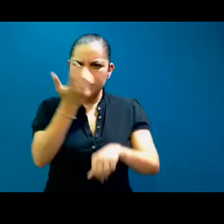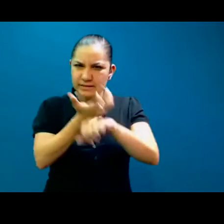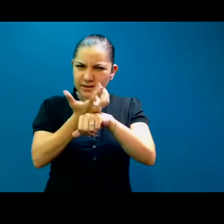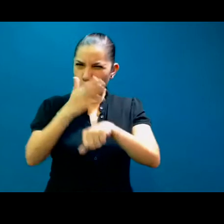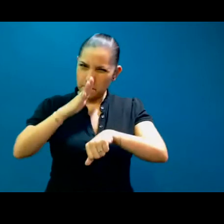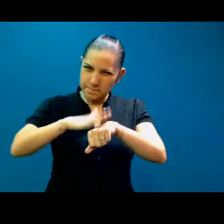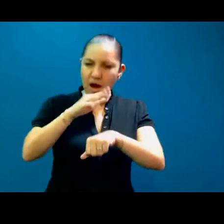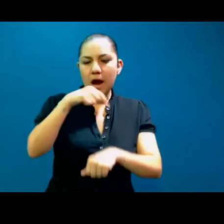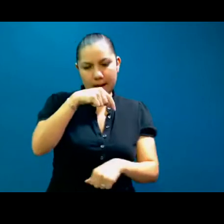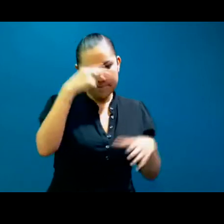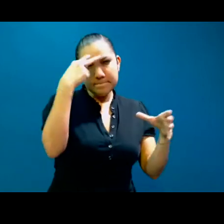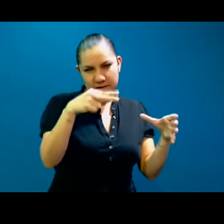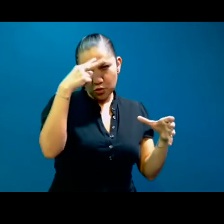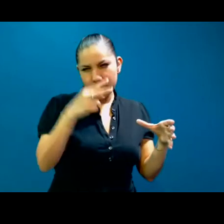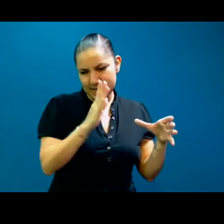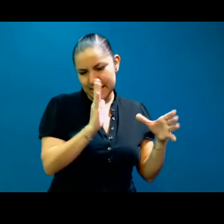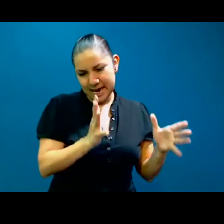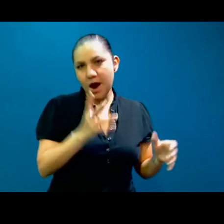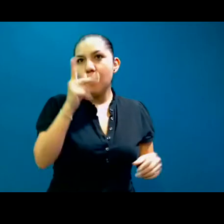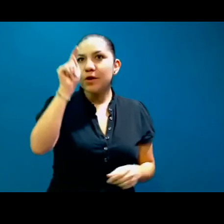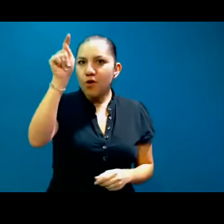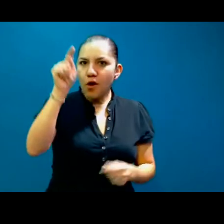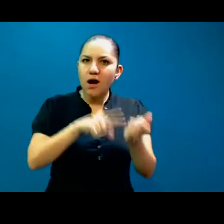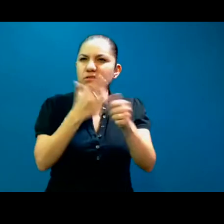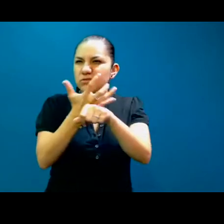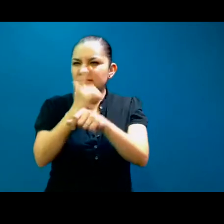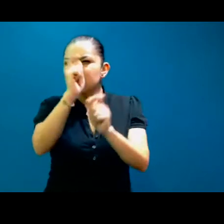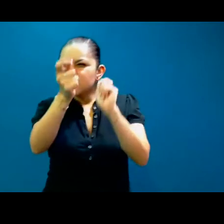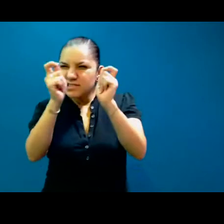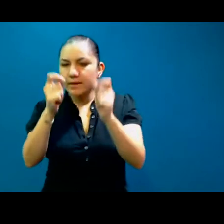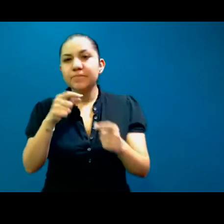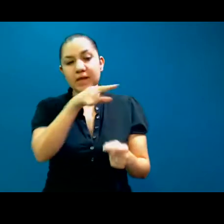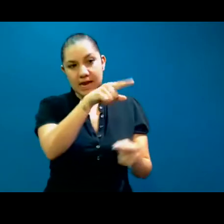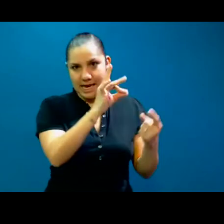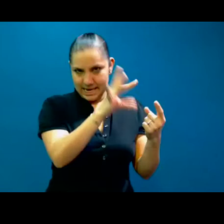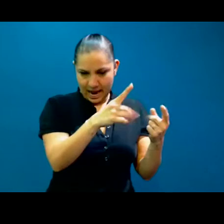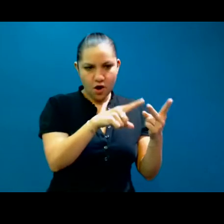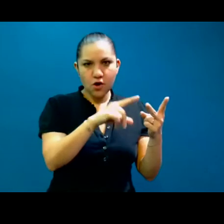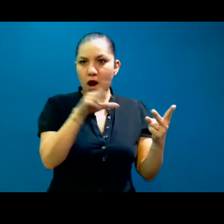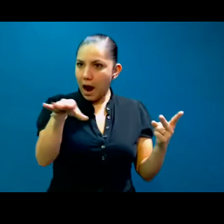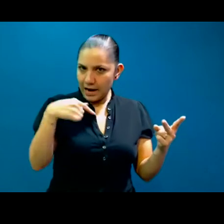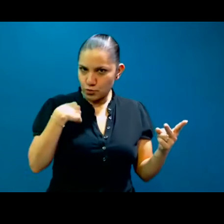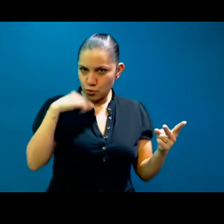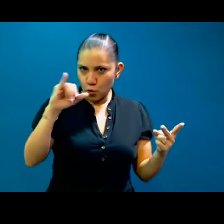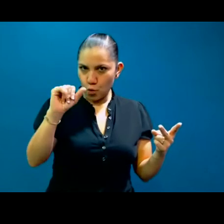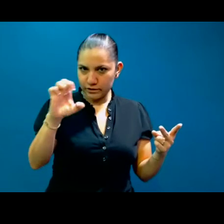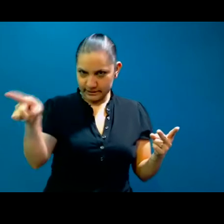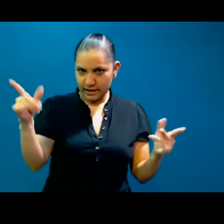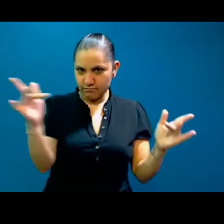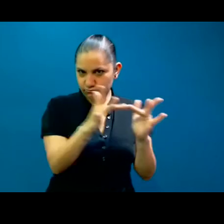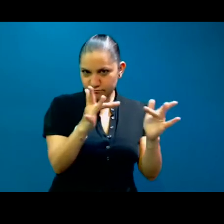Ya teníamos a José Agendado y dijo yo te consigo, mira esta persona no sabes lo buen intérprete que es, lo profesional y lo mucho que está